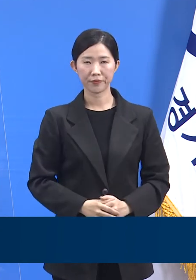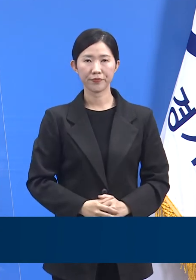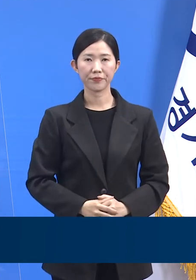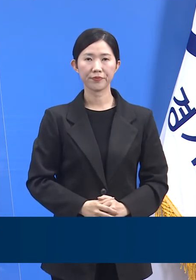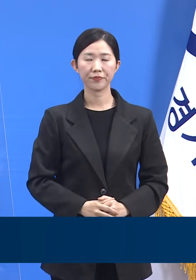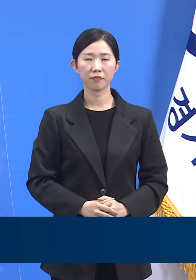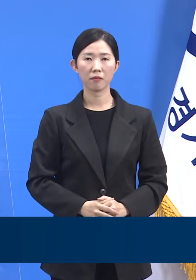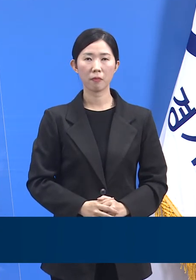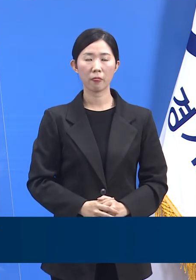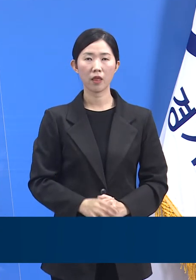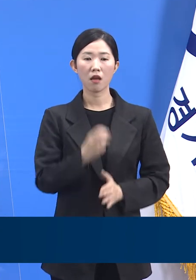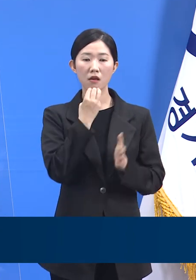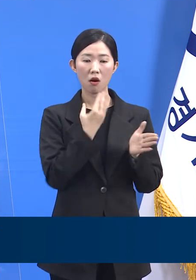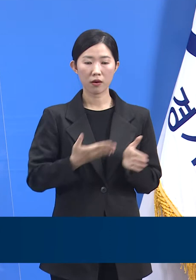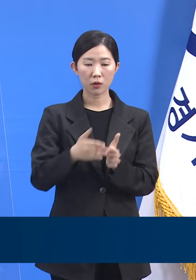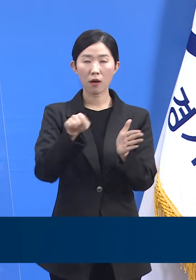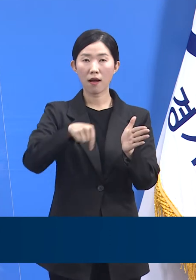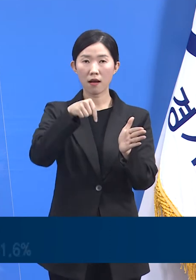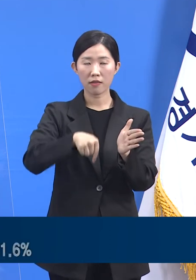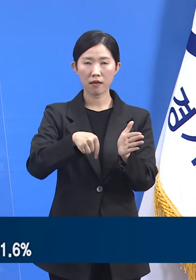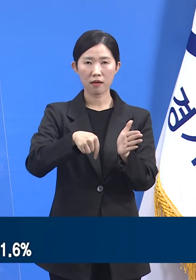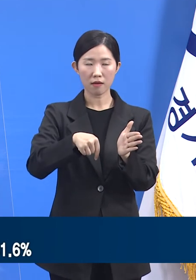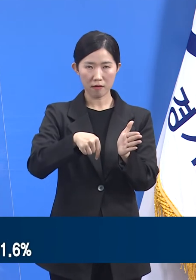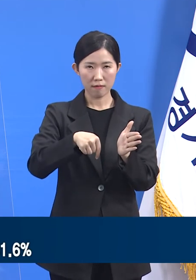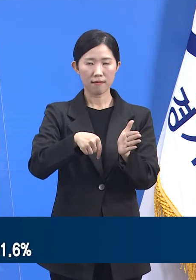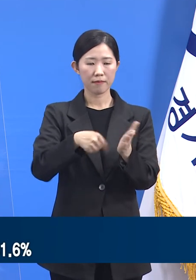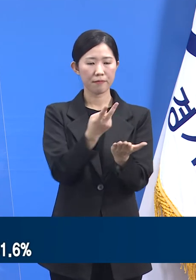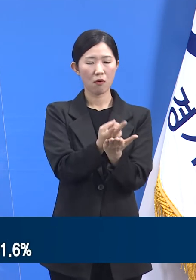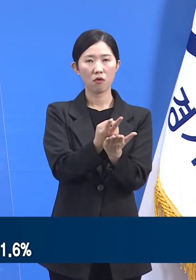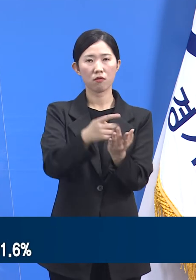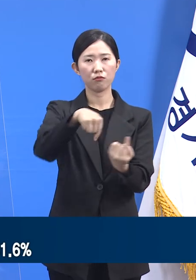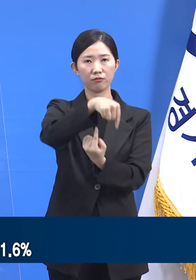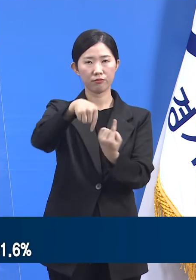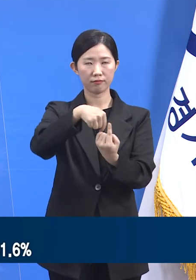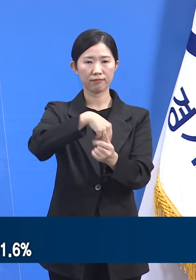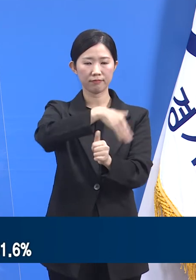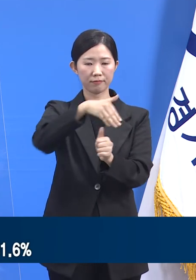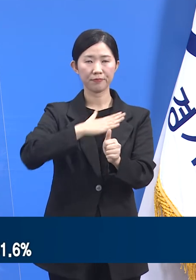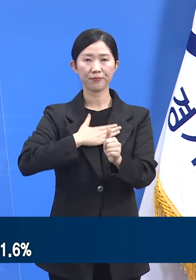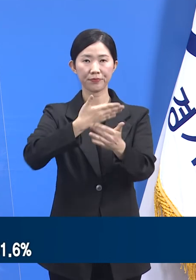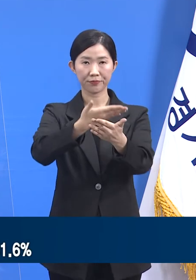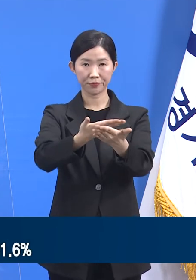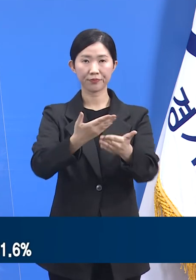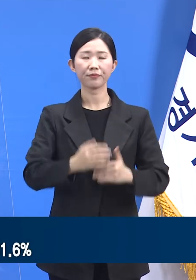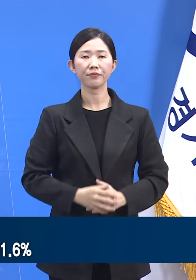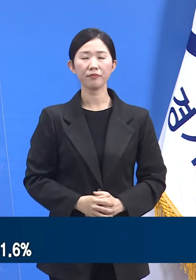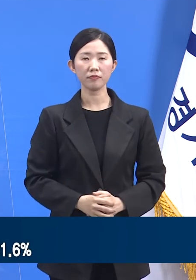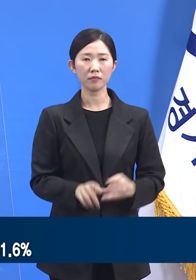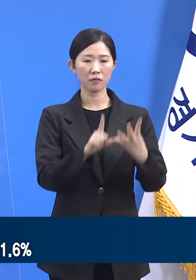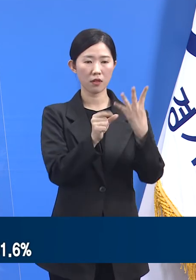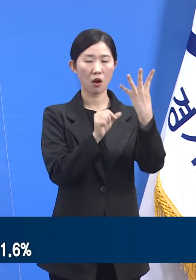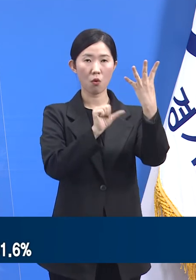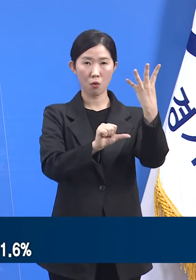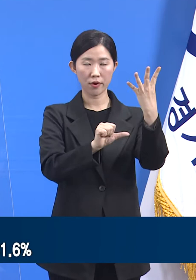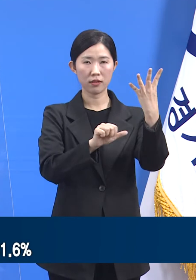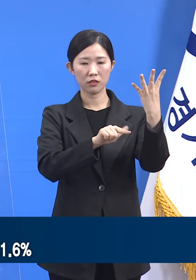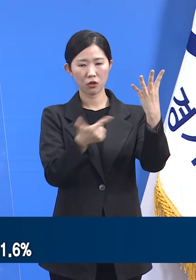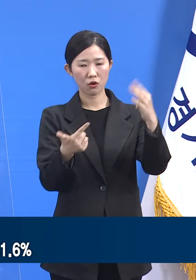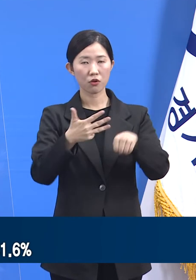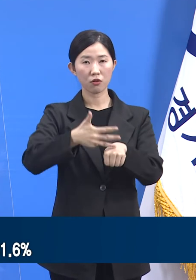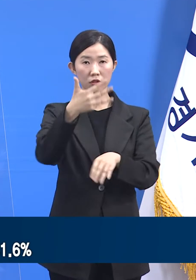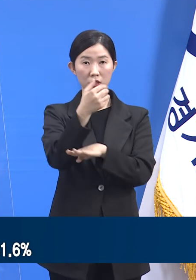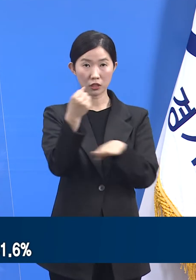경기도 코로나19 병상 운용 현황에 대해 말씀드리겠습니다. 4월 5일 20시 기준